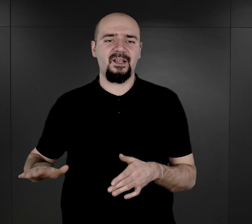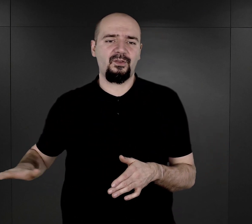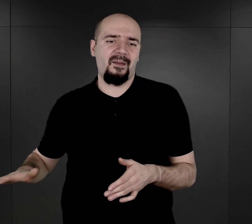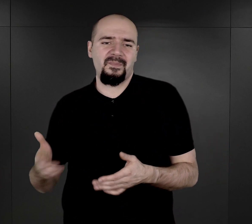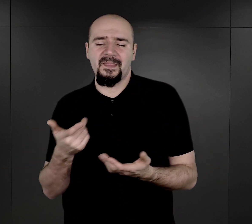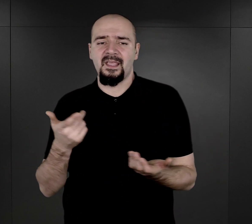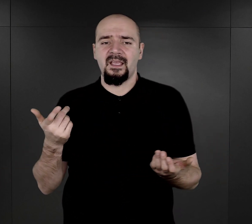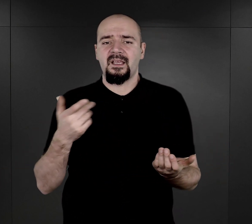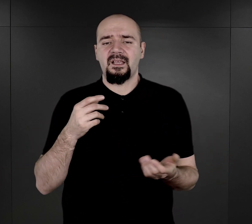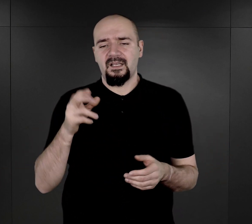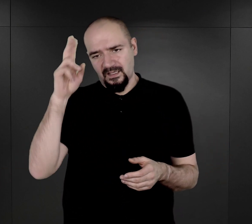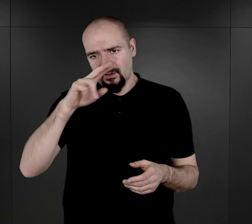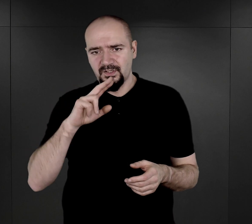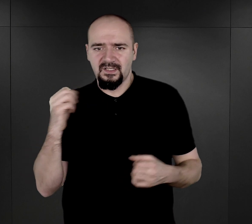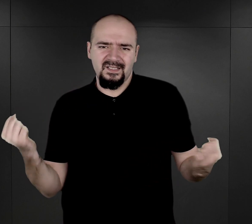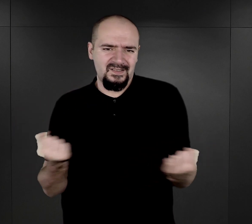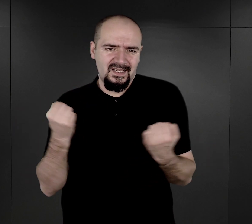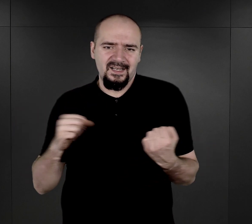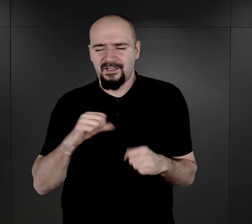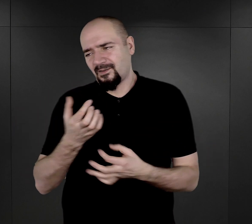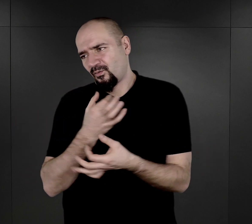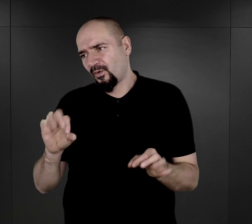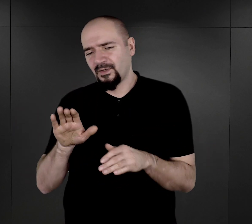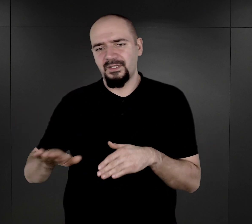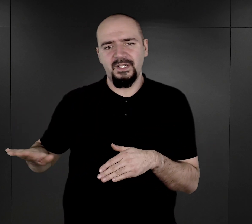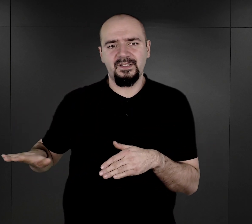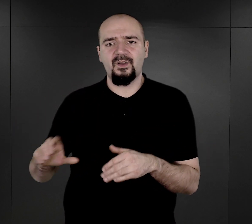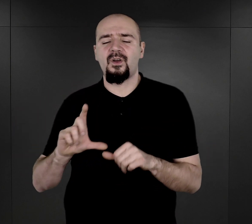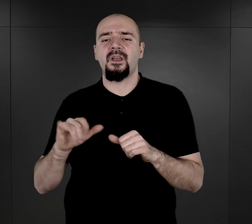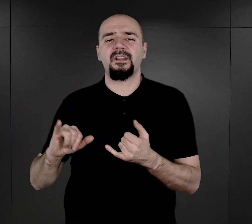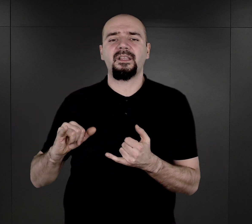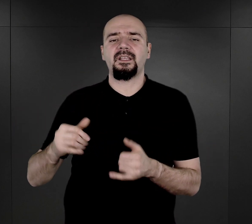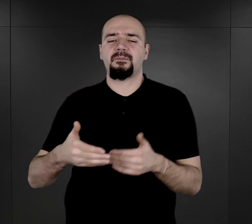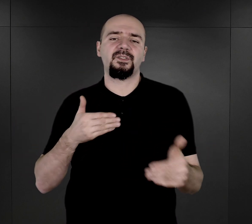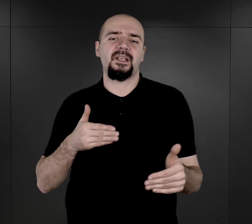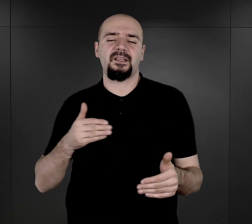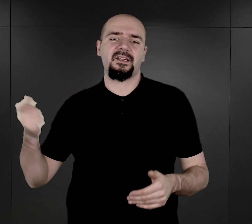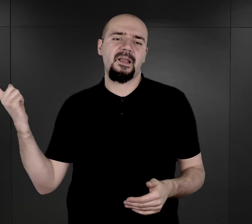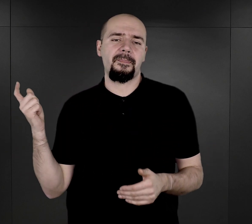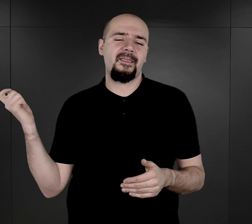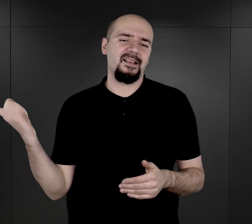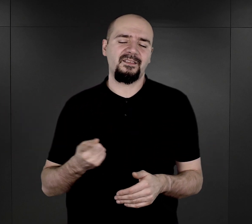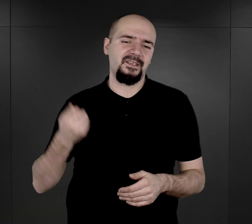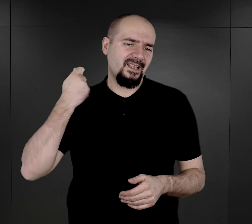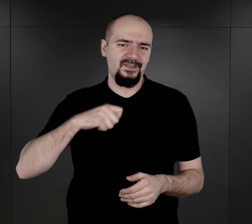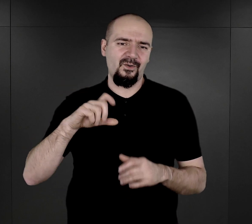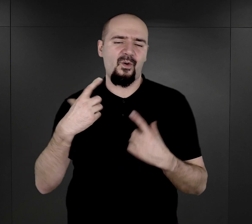czynili starania uwolnienia dziecka i właśnie przed likwidacją obozu romskiego doszło do